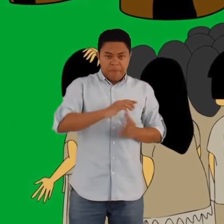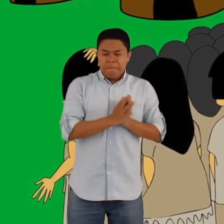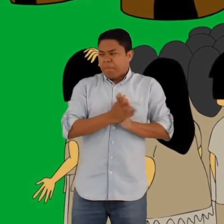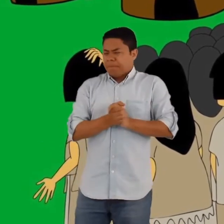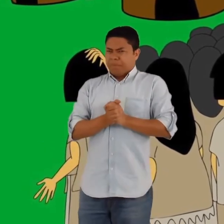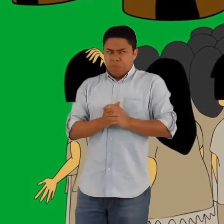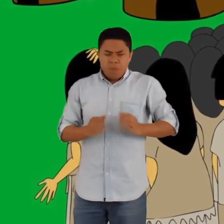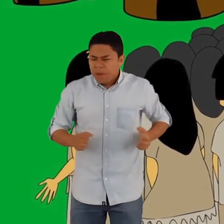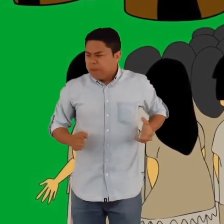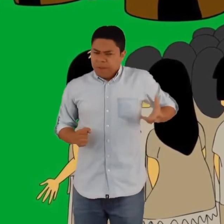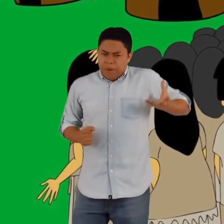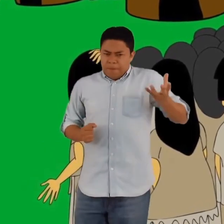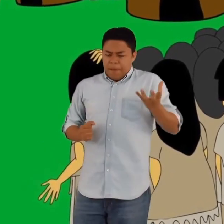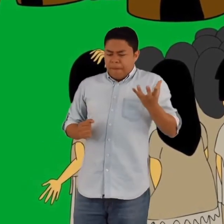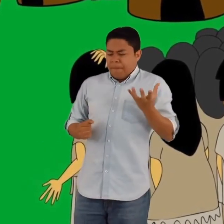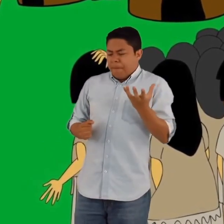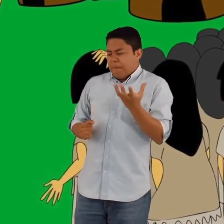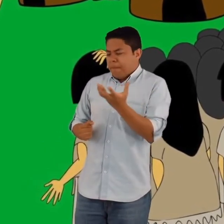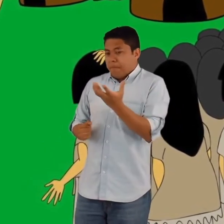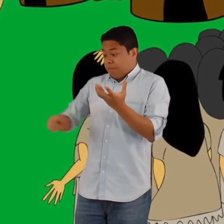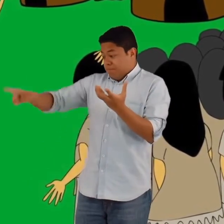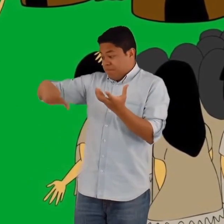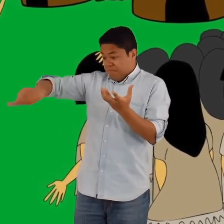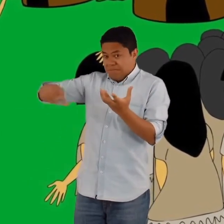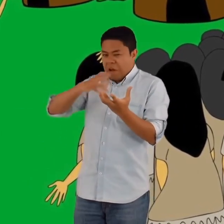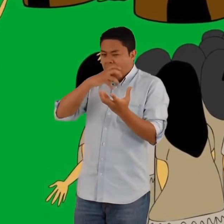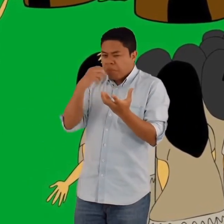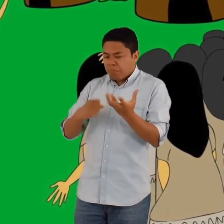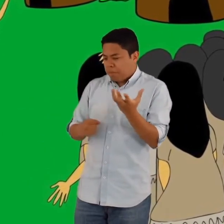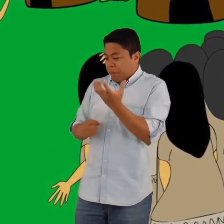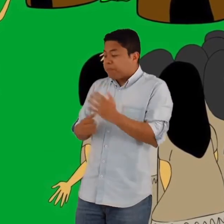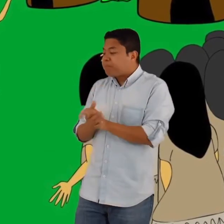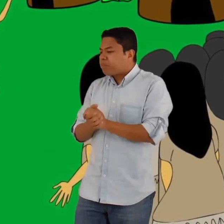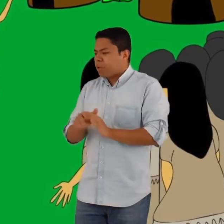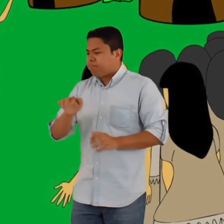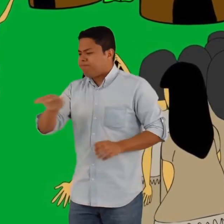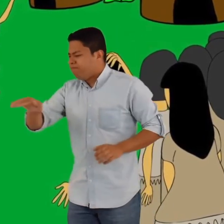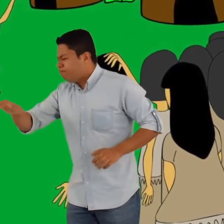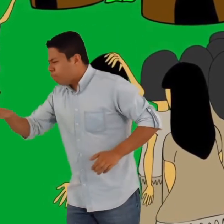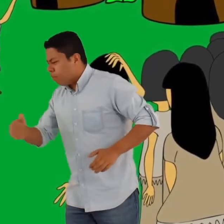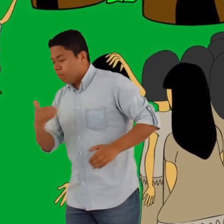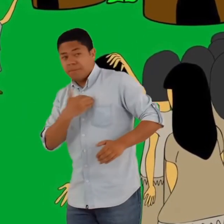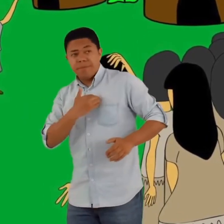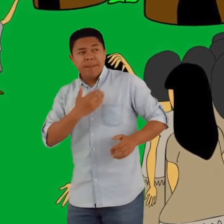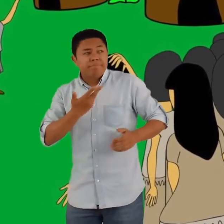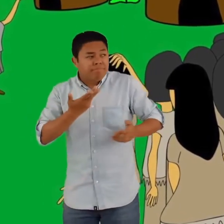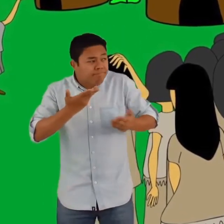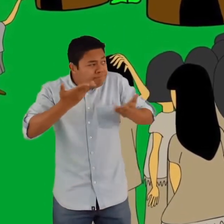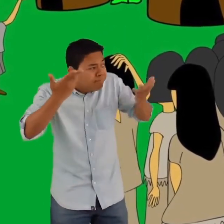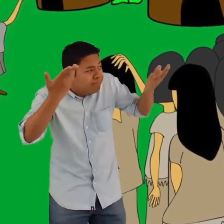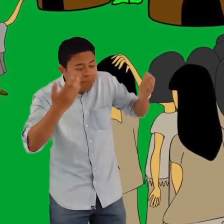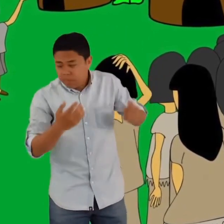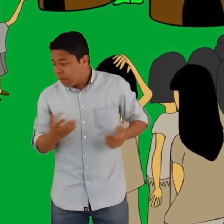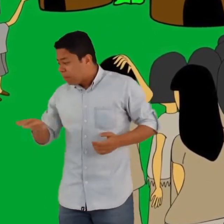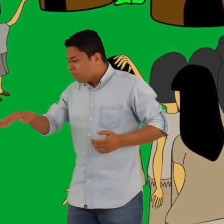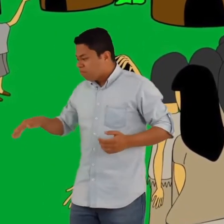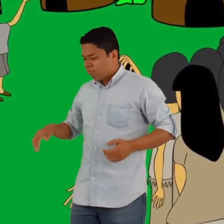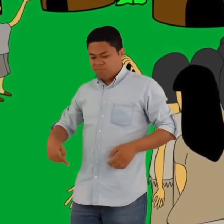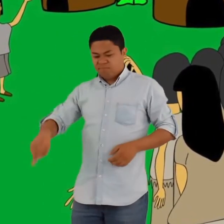y les dijeron «Escuchen». «Sí, cuéntenos», respondieron. «Hemos tomado una decisión.